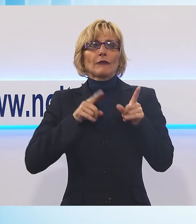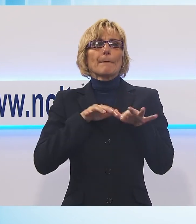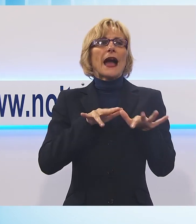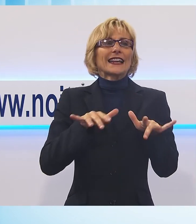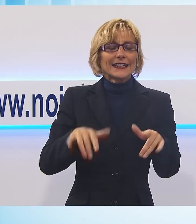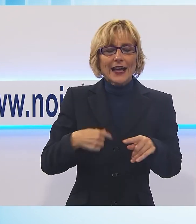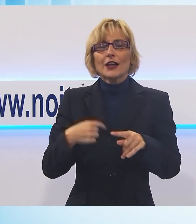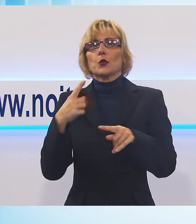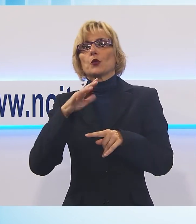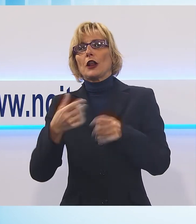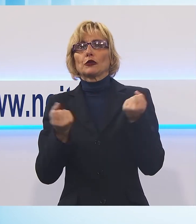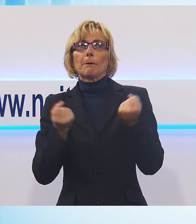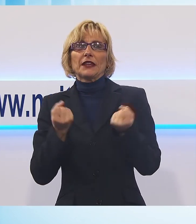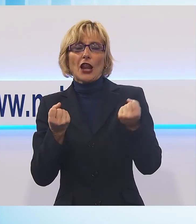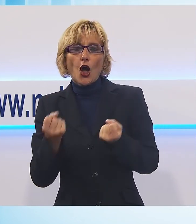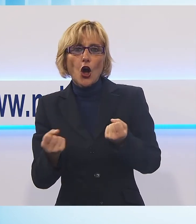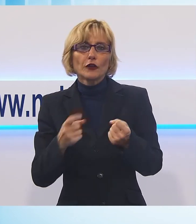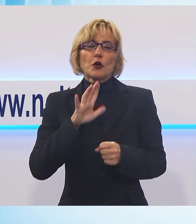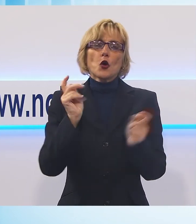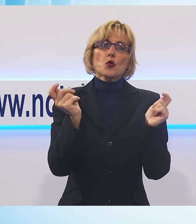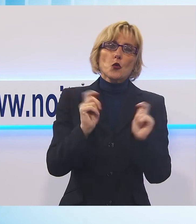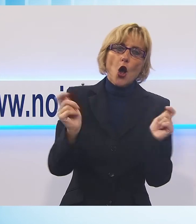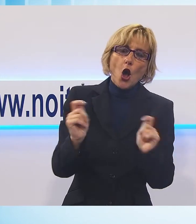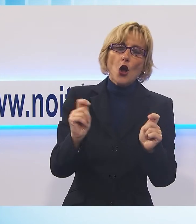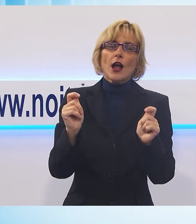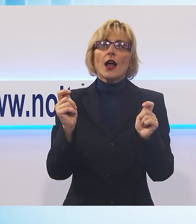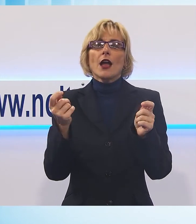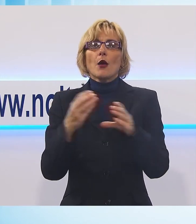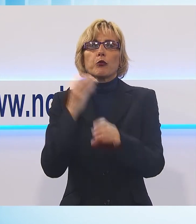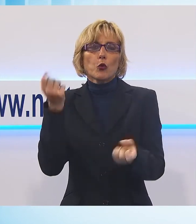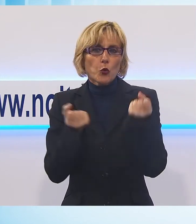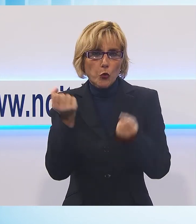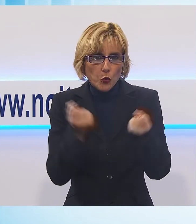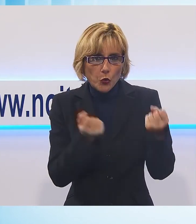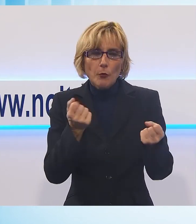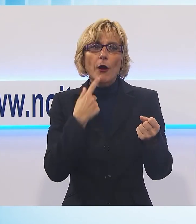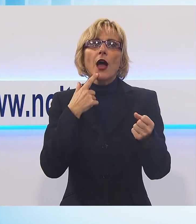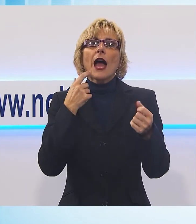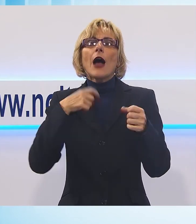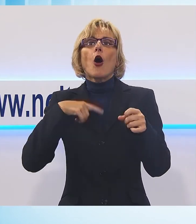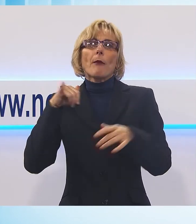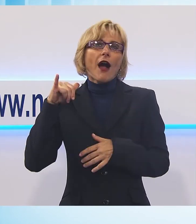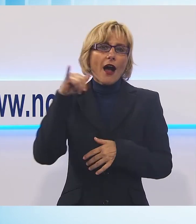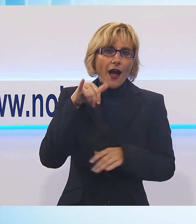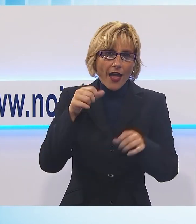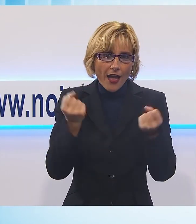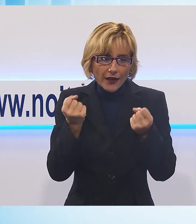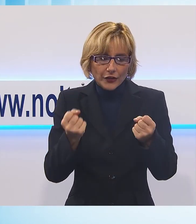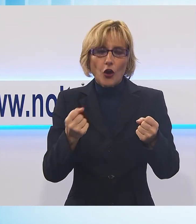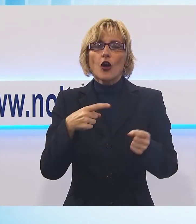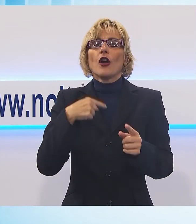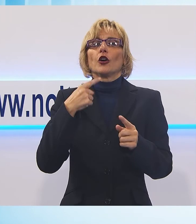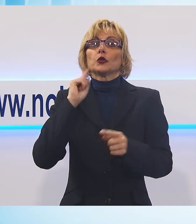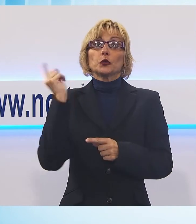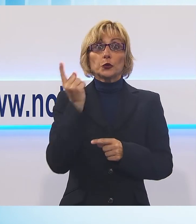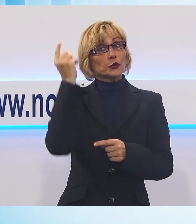pilota, voglio fare la cuoca io voglio fare i guidatori di pullman io voglio guidare l'aereo via tutti sogni